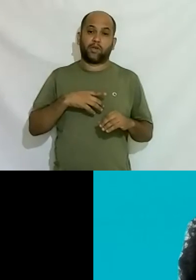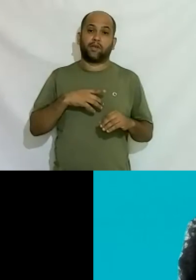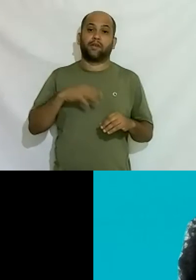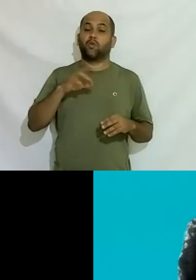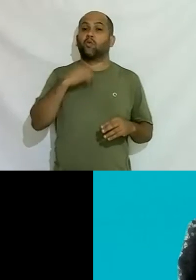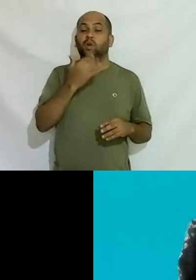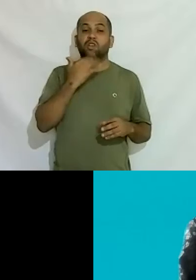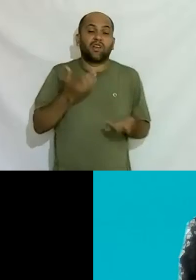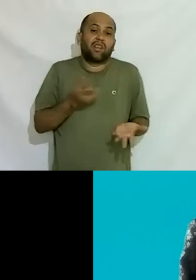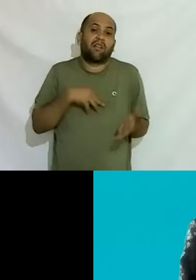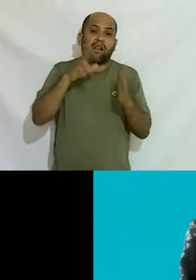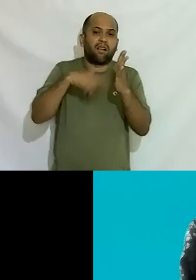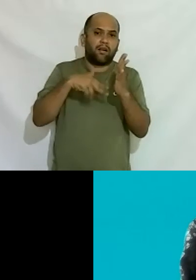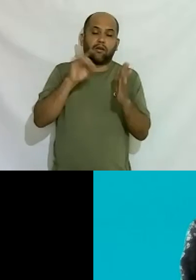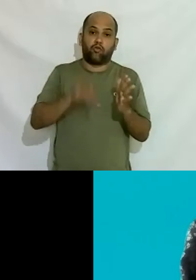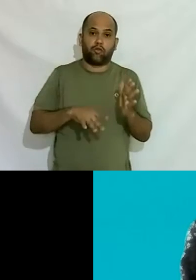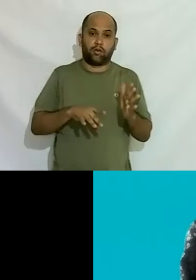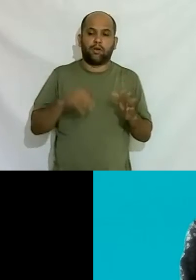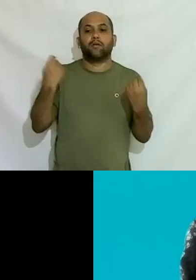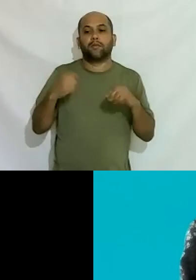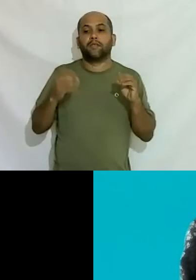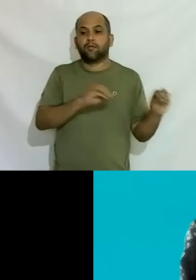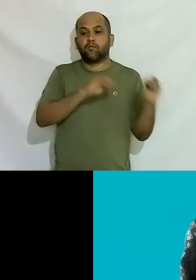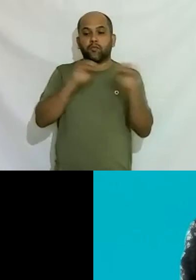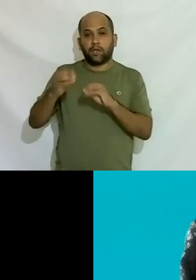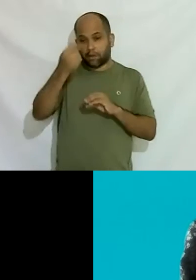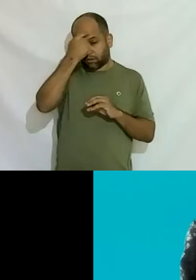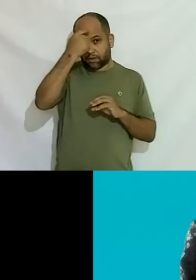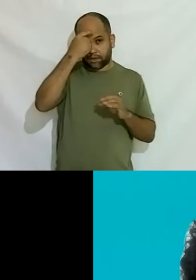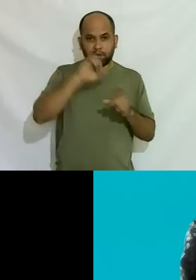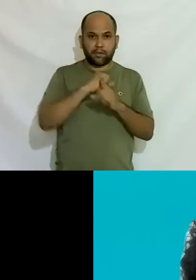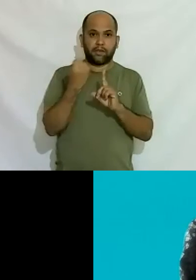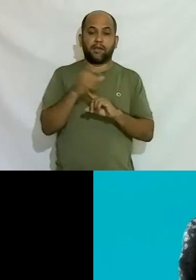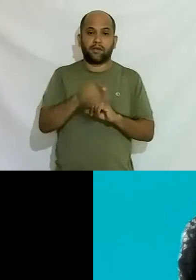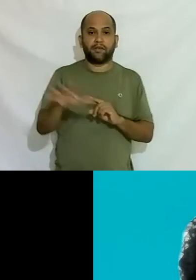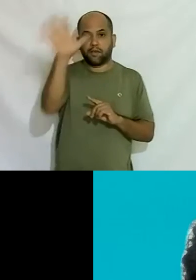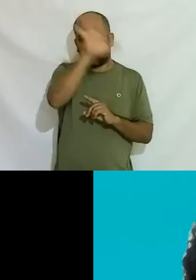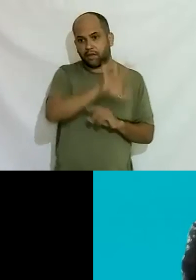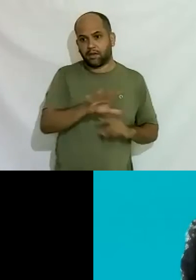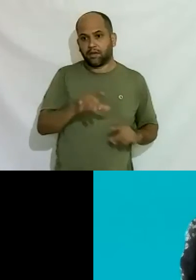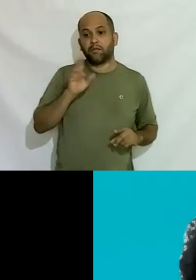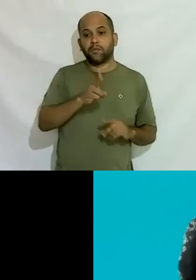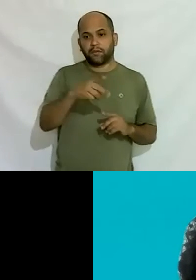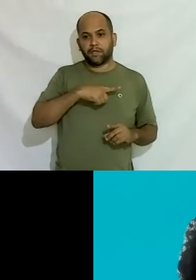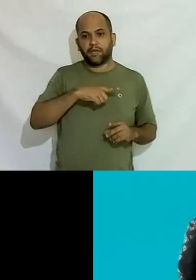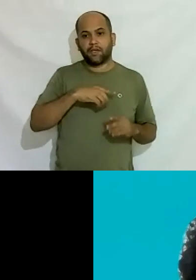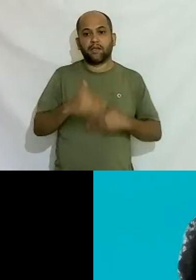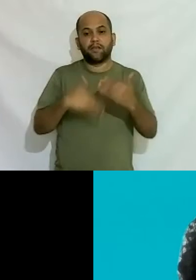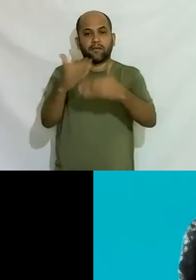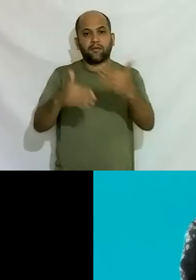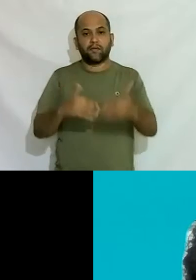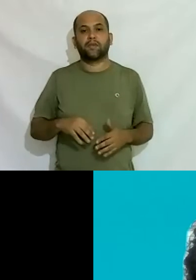né a gente precisa mudar a cabeça da sociedade como um todo para que haja realmente avanços para que haja